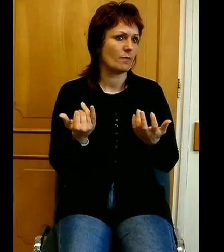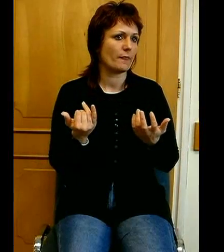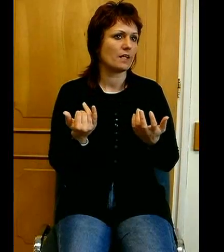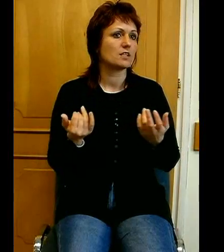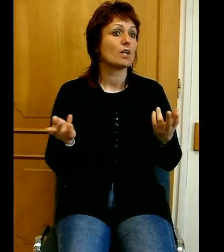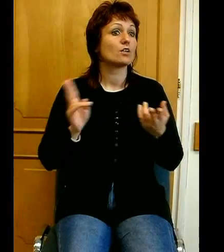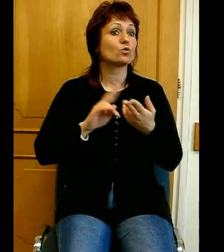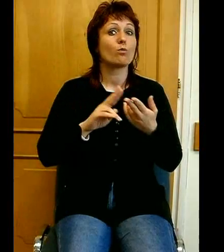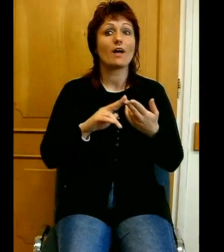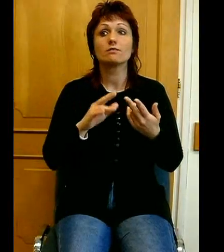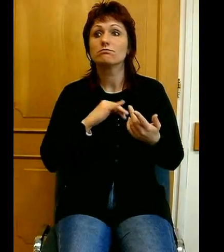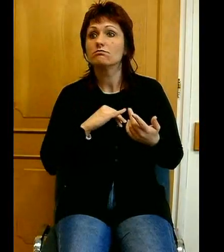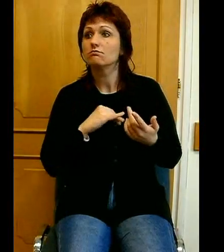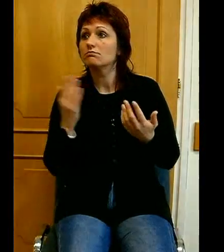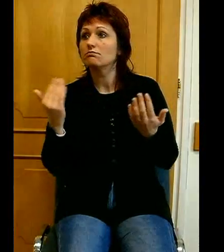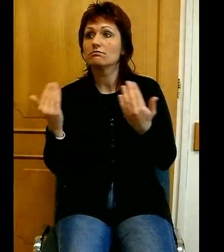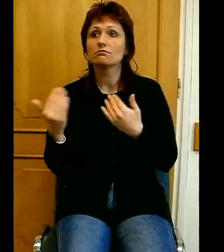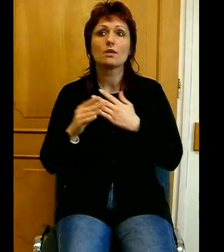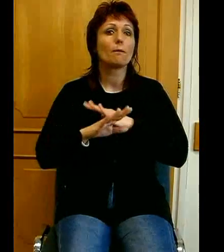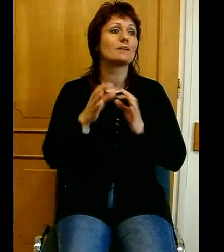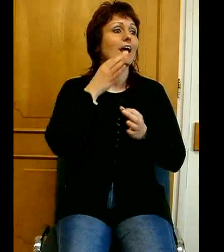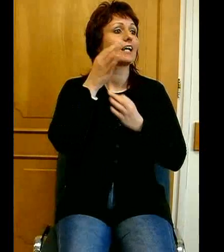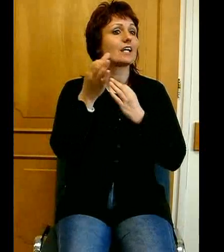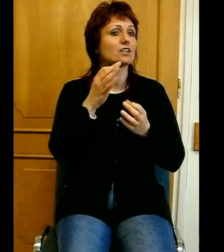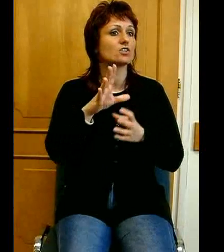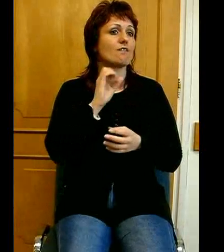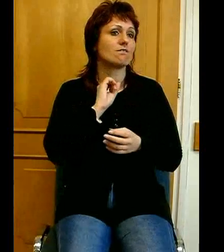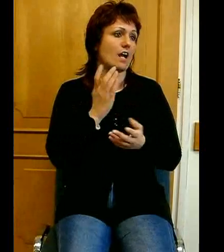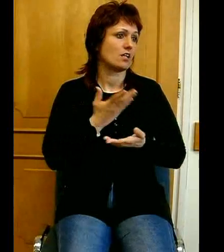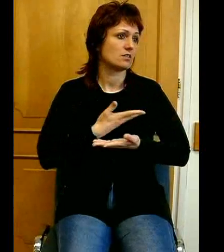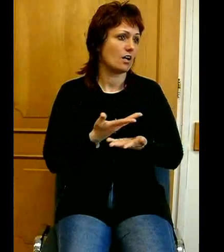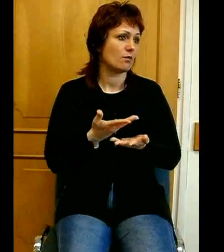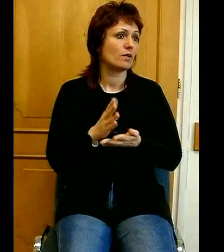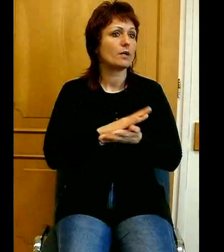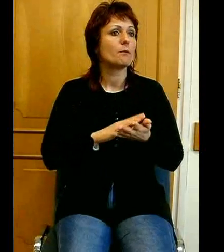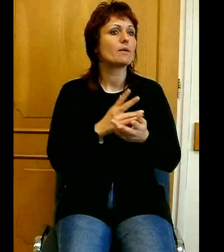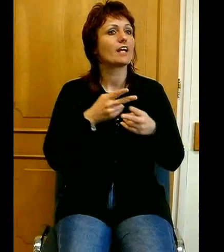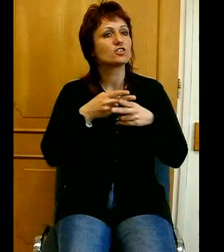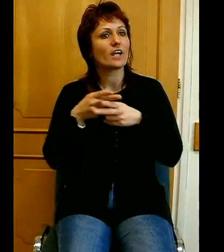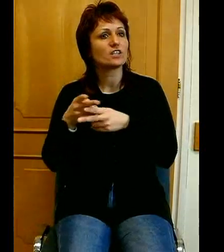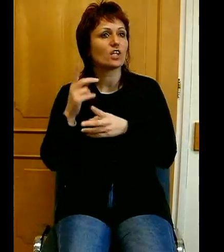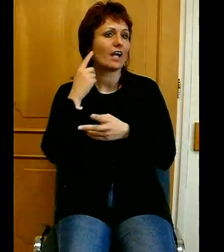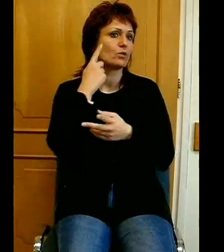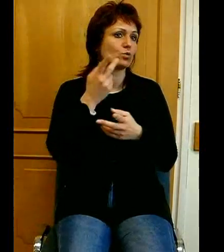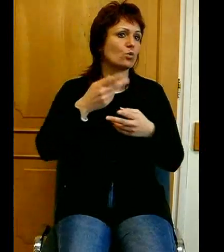érdeklődni, most minden kérdéssel választ lehet kapni, hogy milyen segítségeket tudunk mi továbbadni a